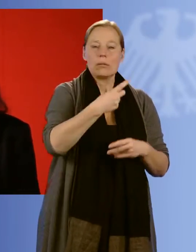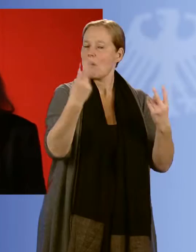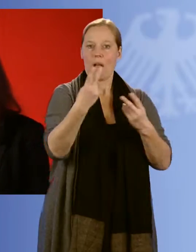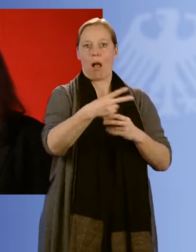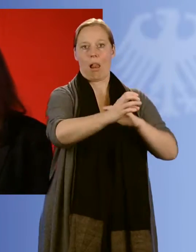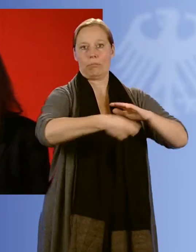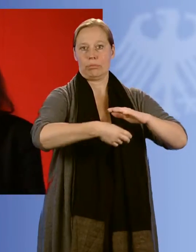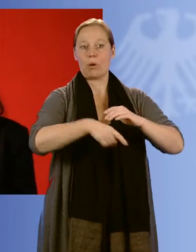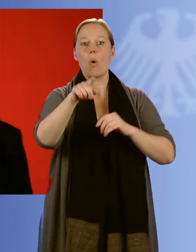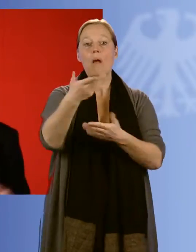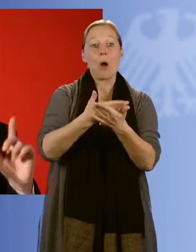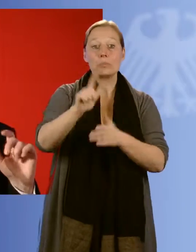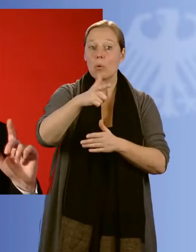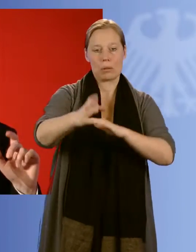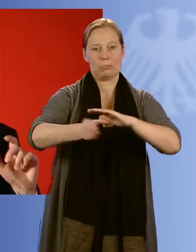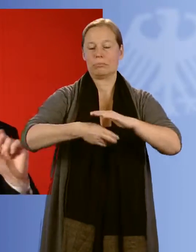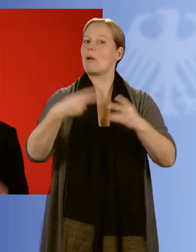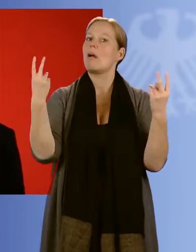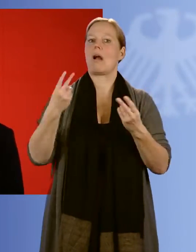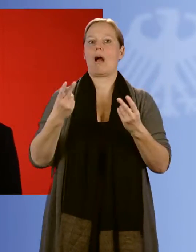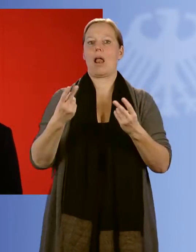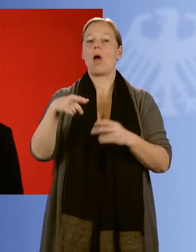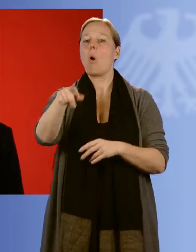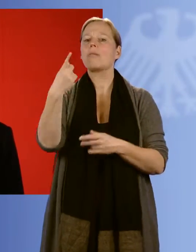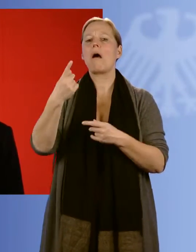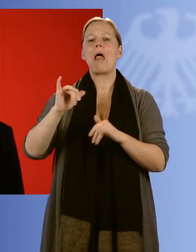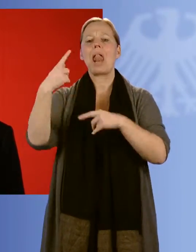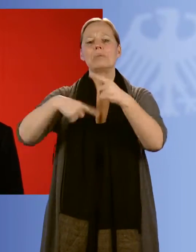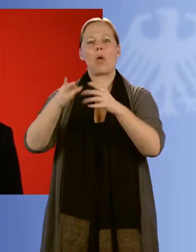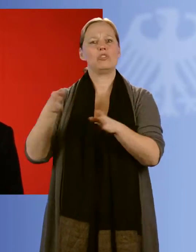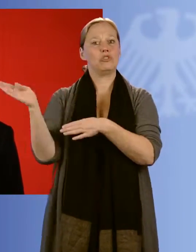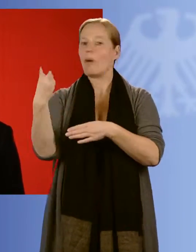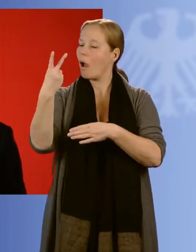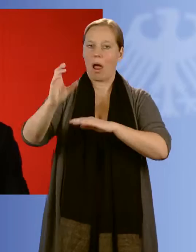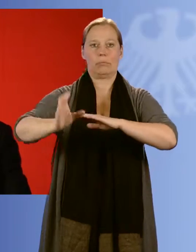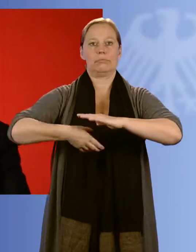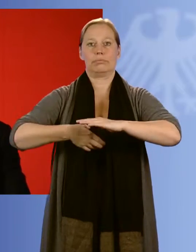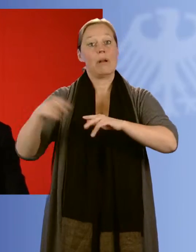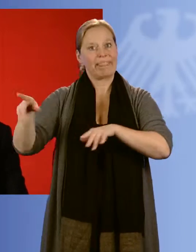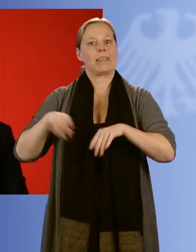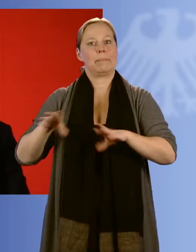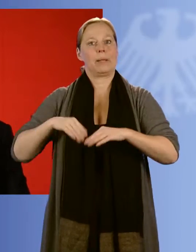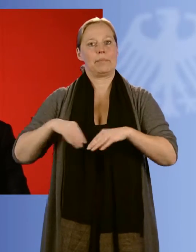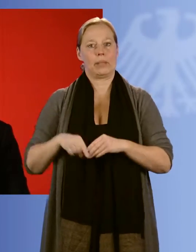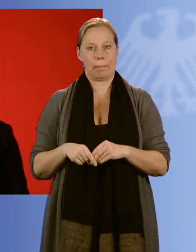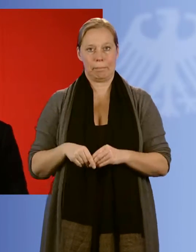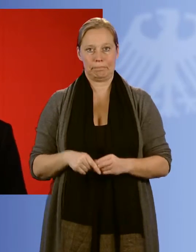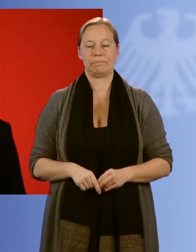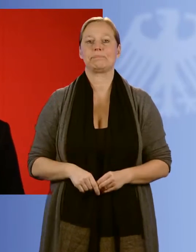Alters oder fehlender Ausbildung oder sonstiger dunkler Flecken im Lebenslauf nicht nehmen oder